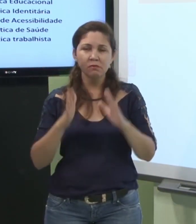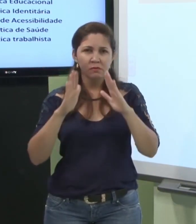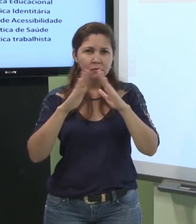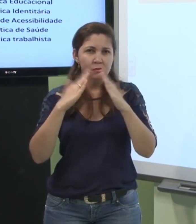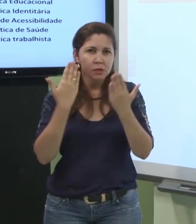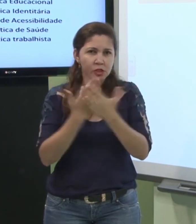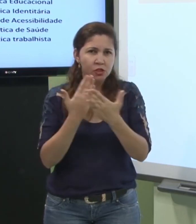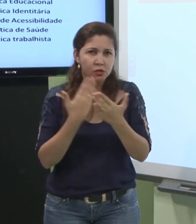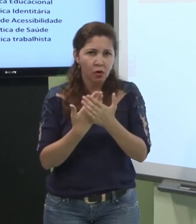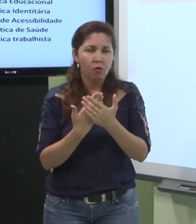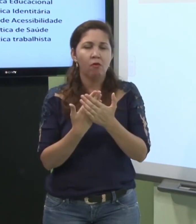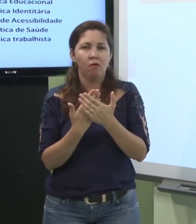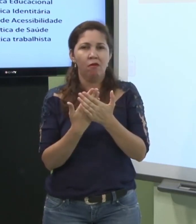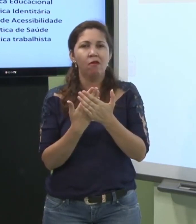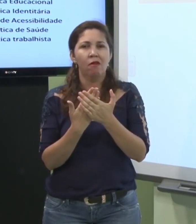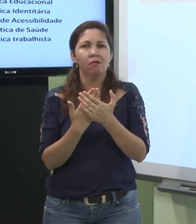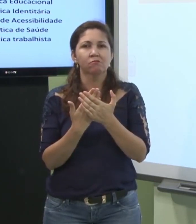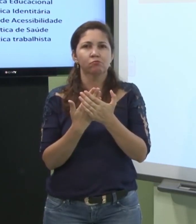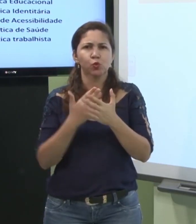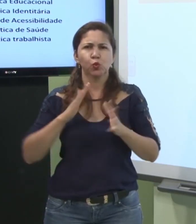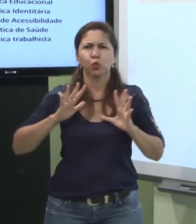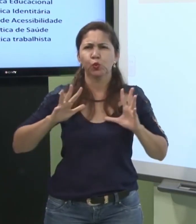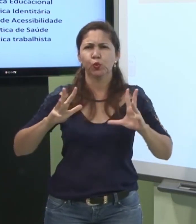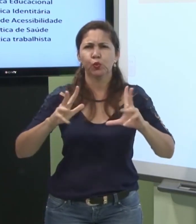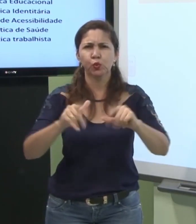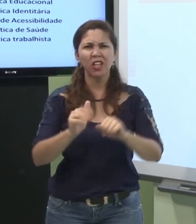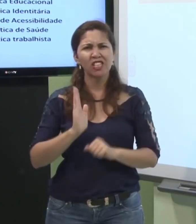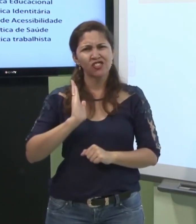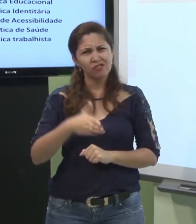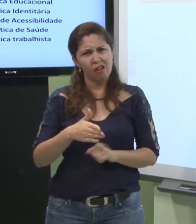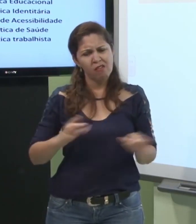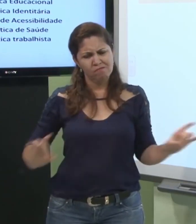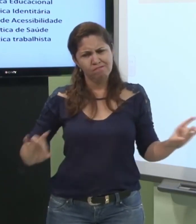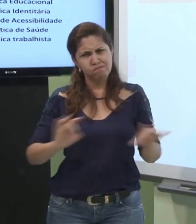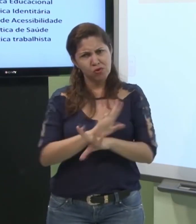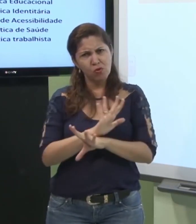então a escola ela já está adaptada para o surdo